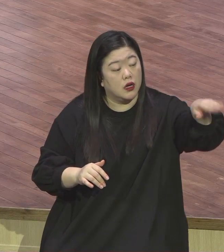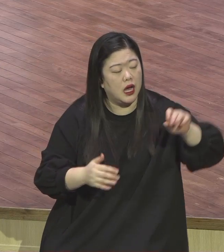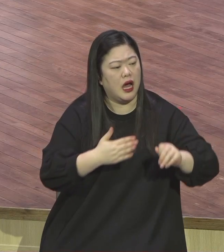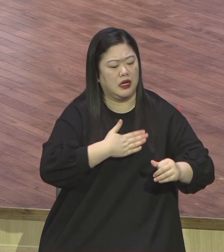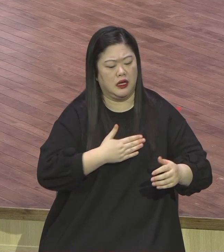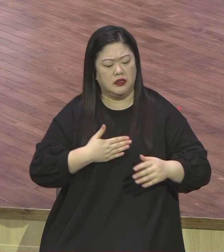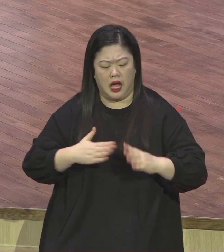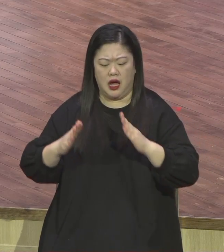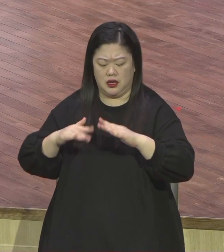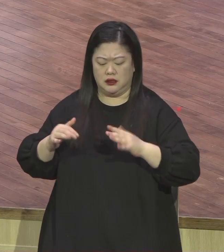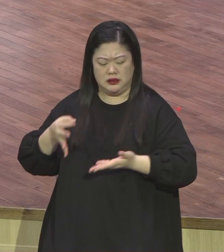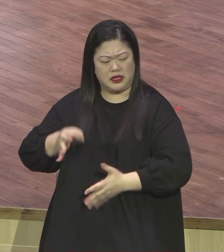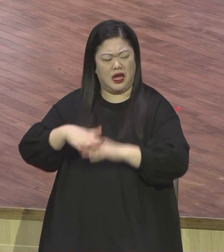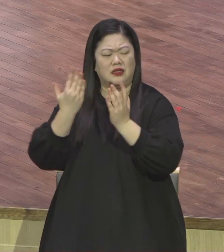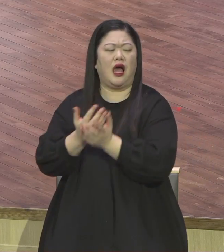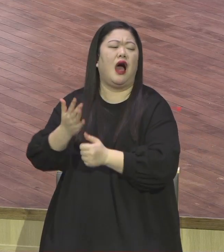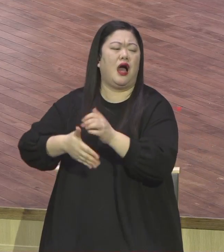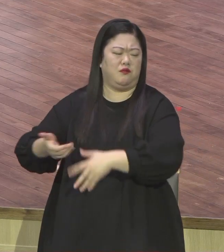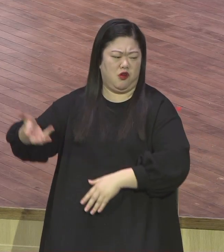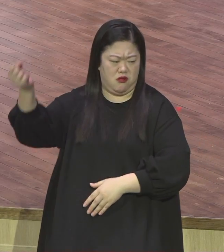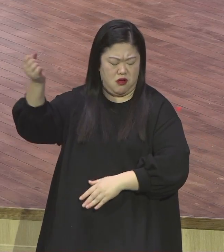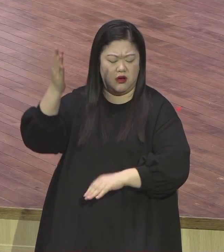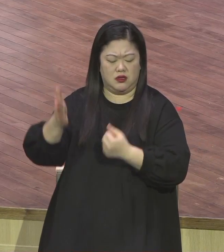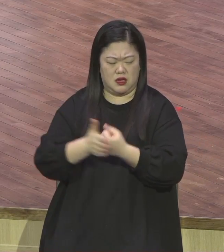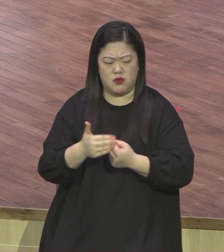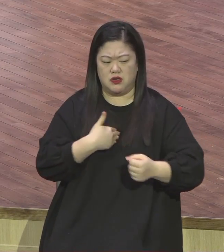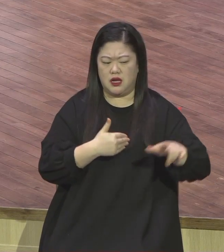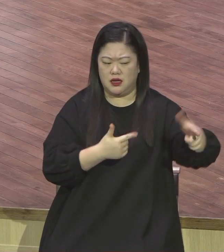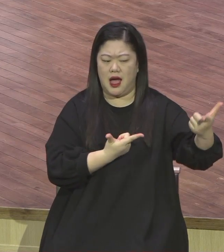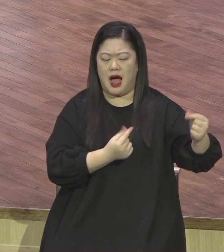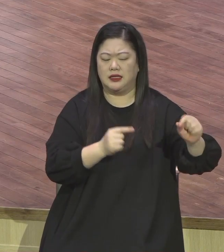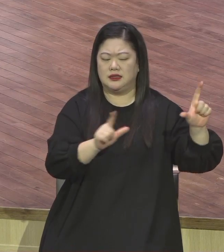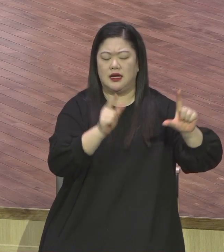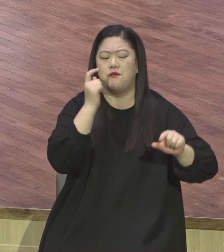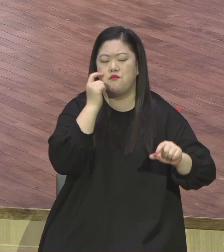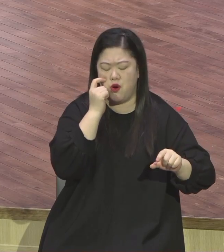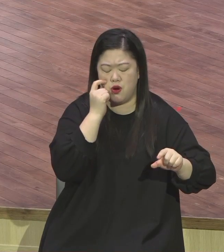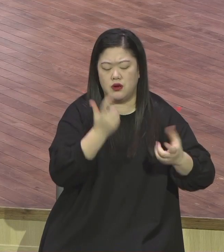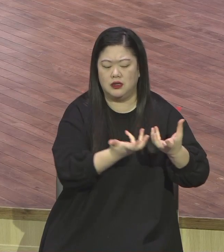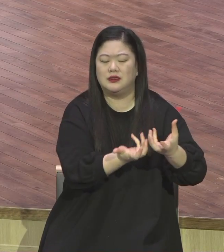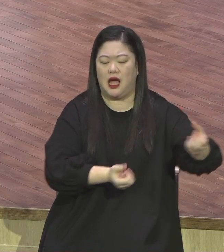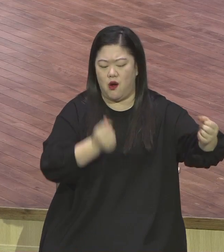없어 그러놓고 하나님께 하나 또 안 드리 이렇게 변질이 돼갔어요